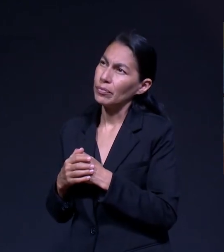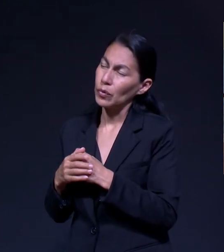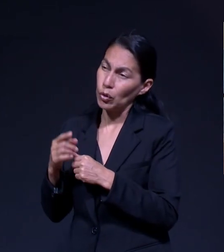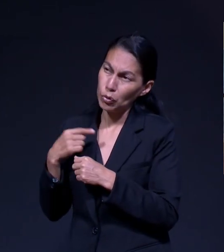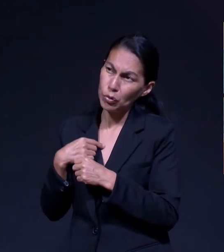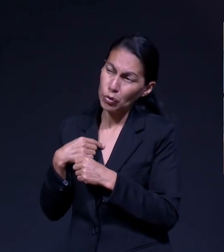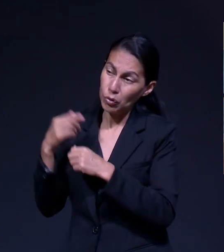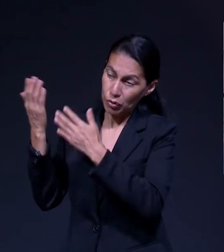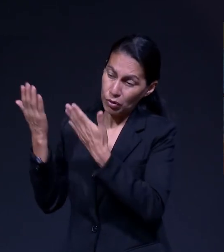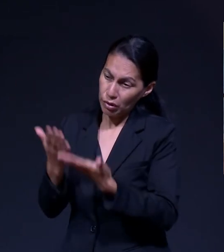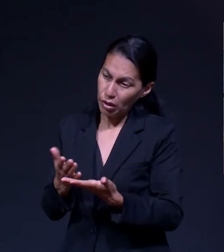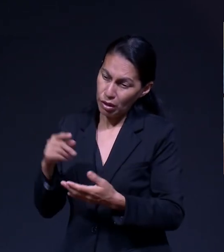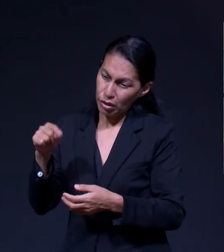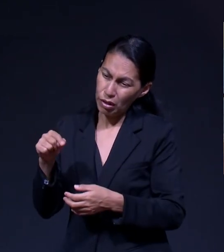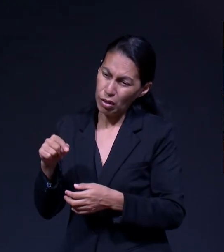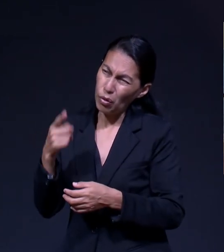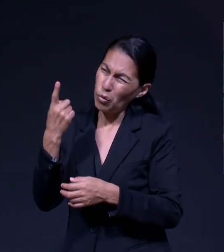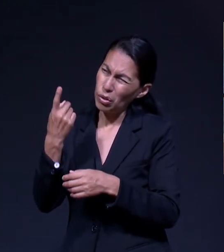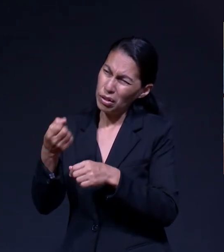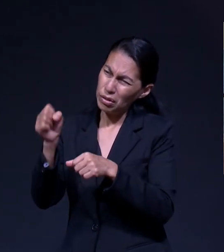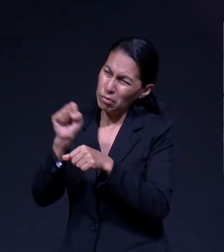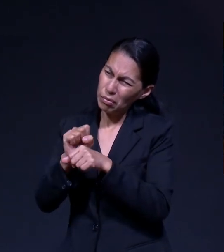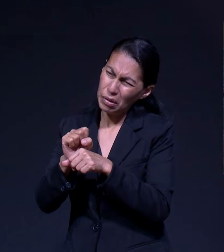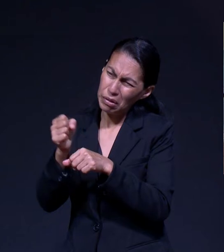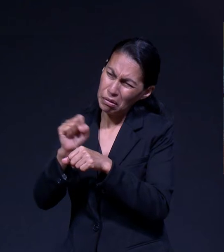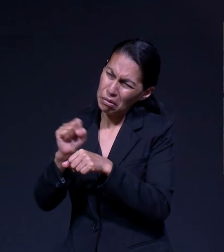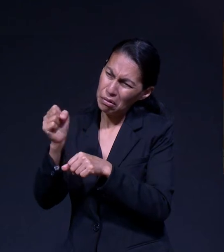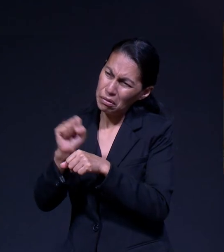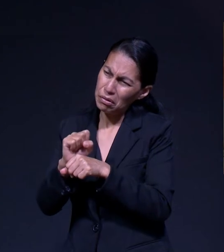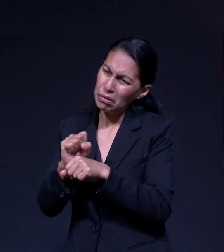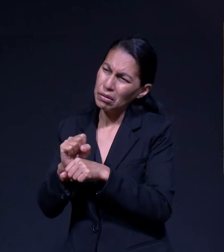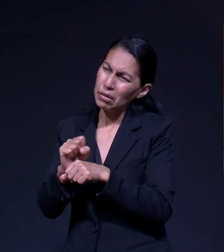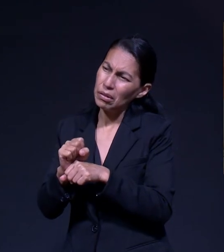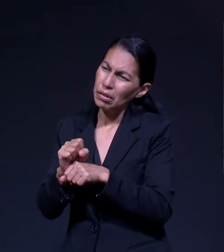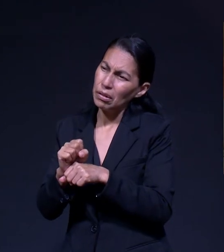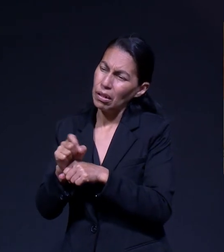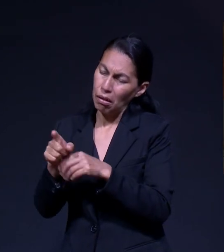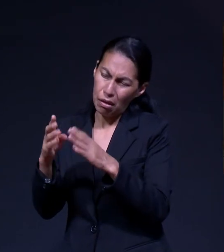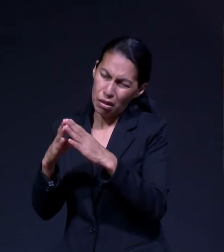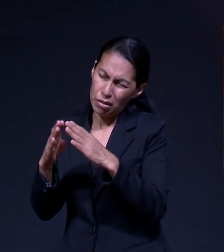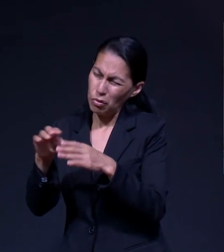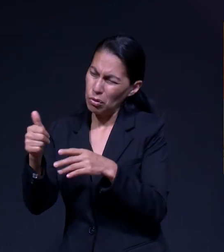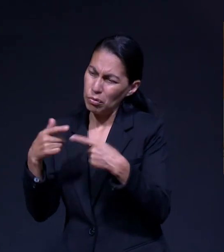Pasé A Vivir En Otro Lugar Por Unas Semanas Pero Cuando Llegó El Momento De Buscar El Lugar